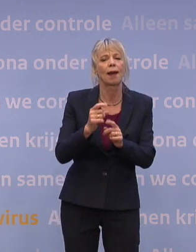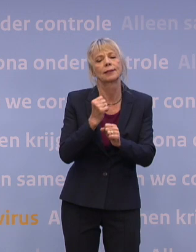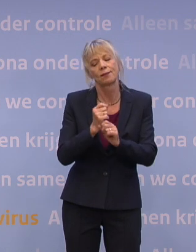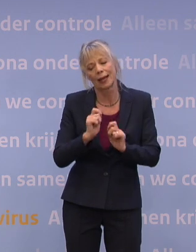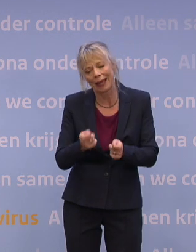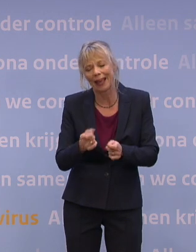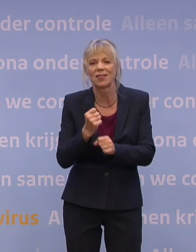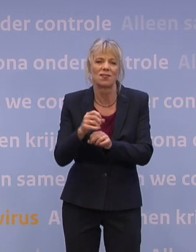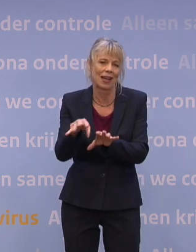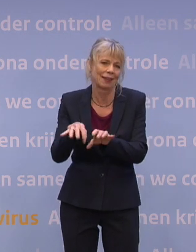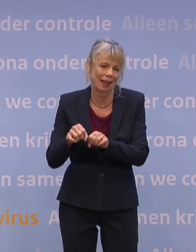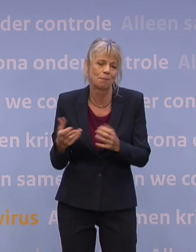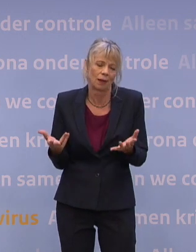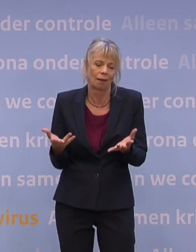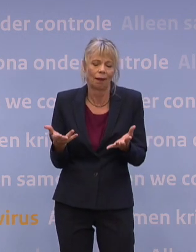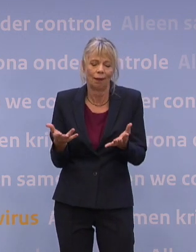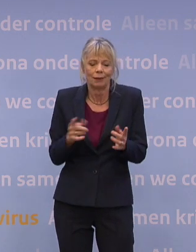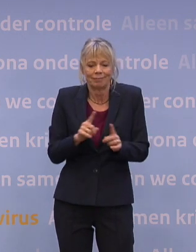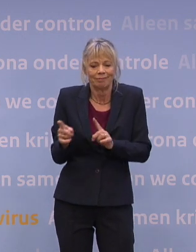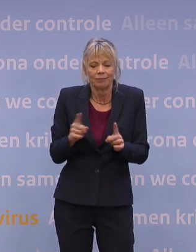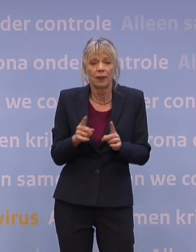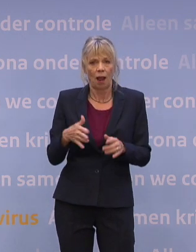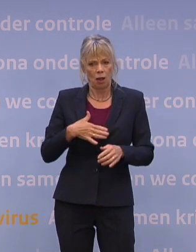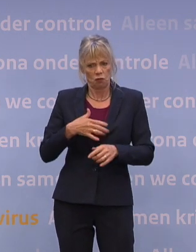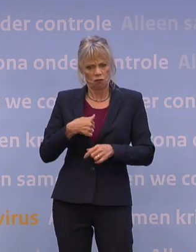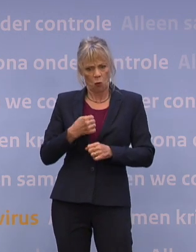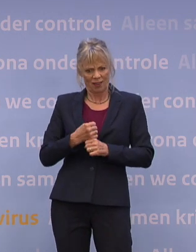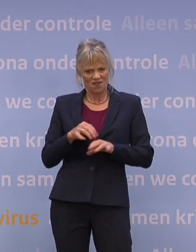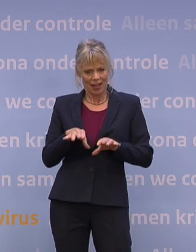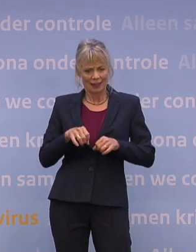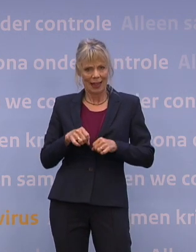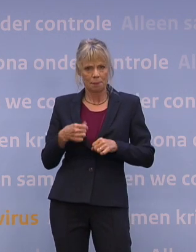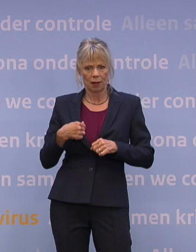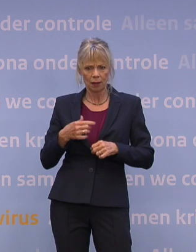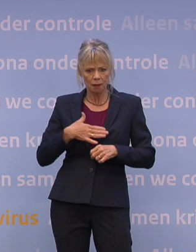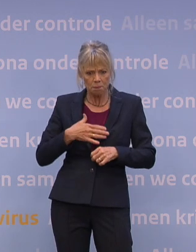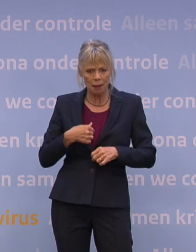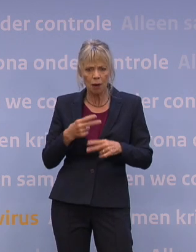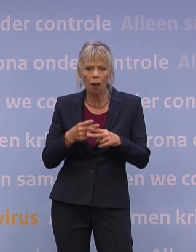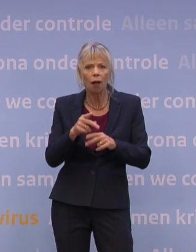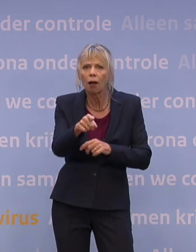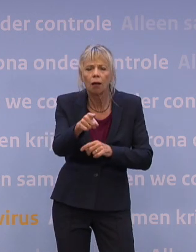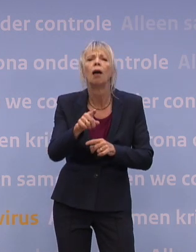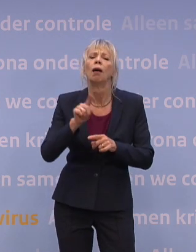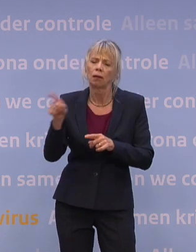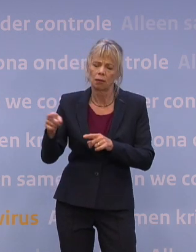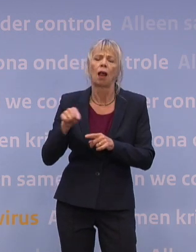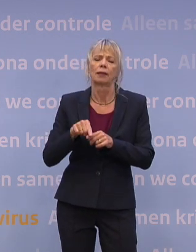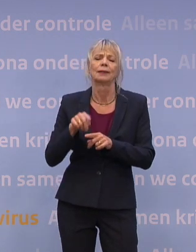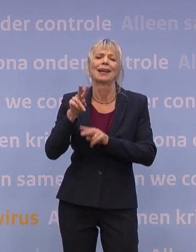als je als werknemer het gevoel hebt dat er niet voldoende rekening wordt gehouden met jouw belangen, kun je altijd naar de inspectie sociale zaken en werkgelegenheid.